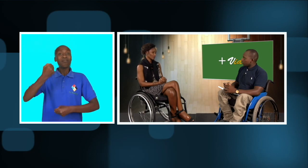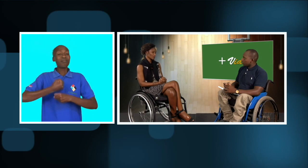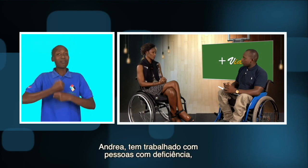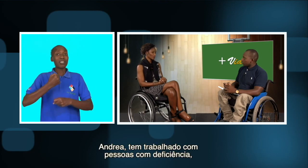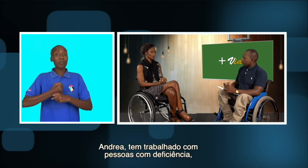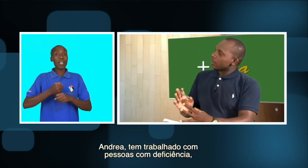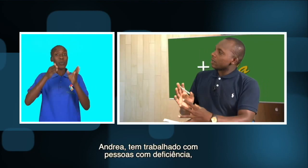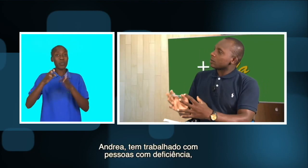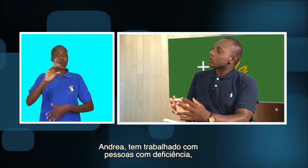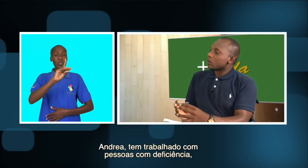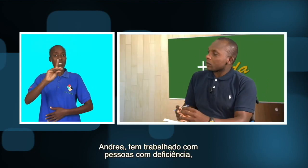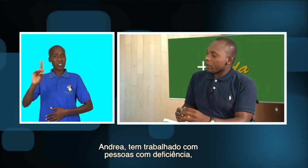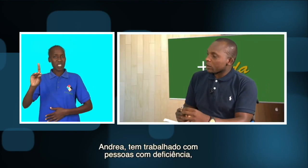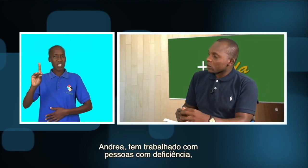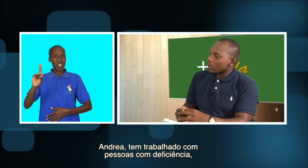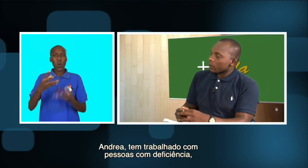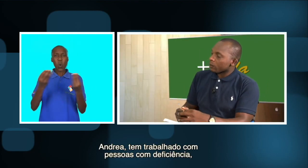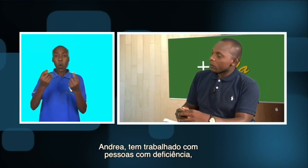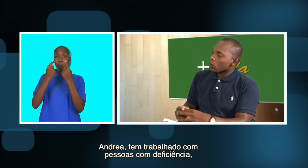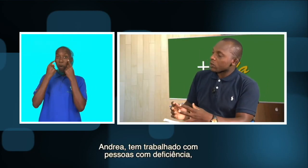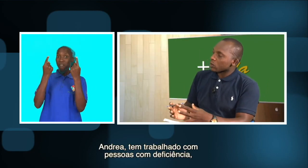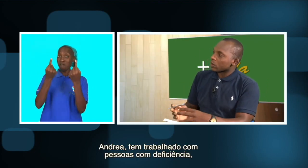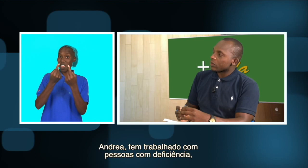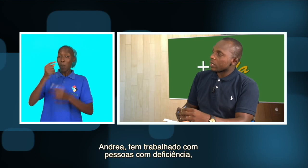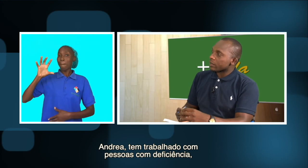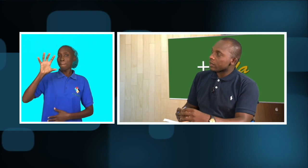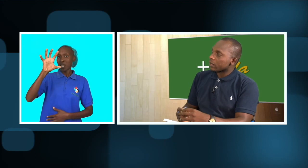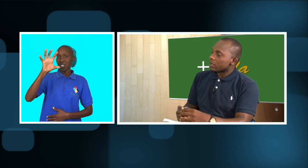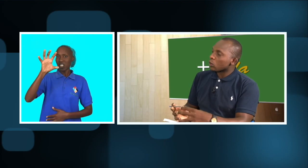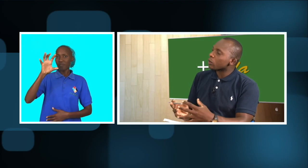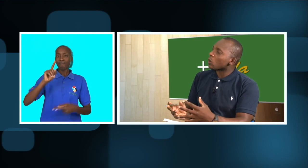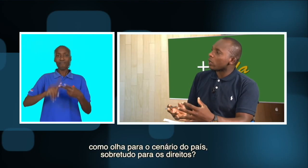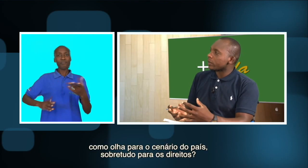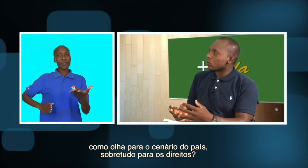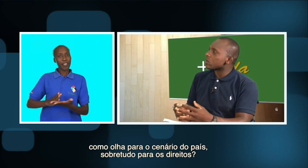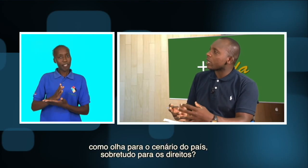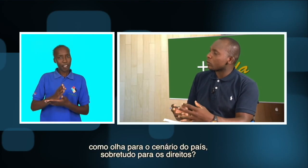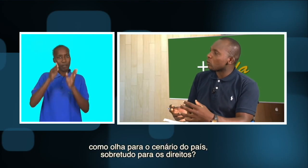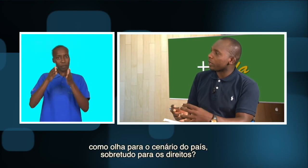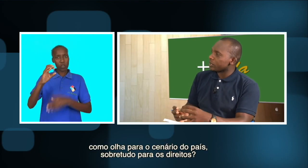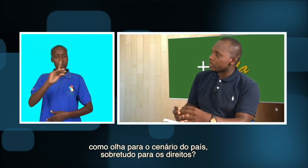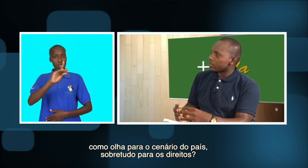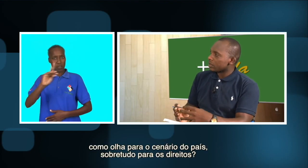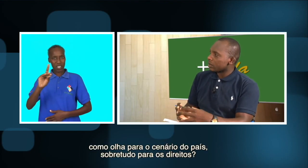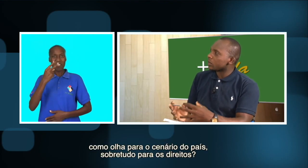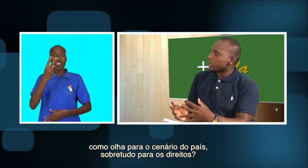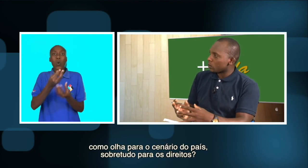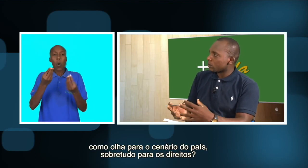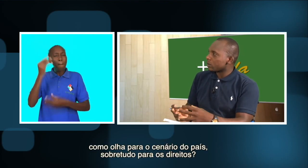Exato. Andréia, tem o trabalho com pessoas com deficiência. E como é que olha o cenário de um país?